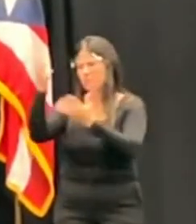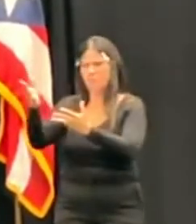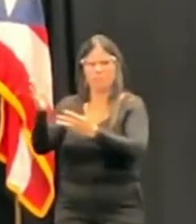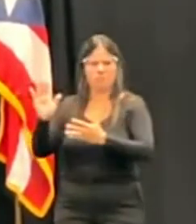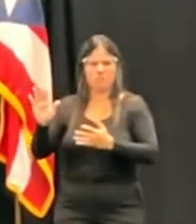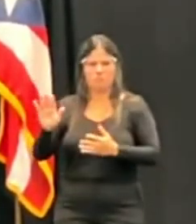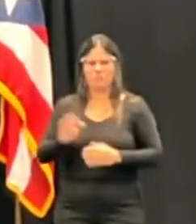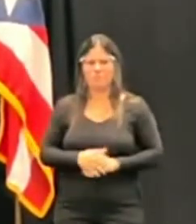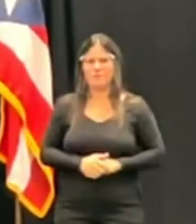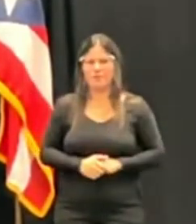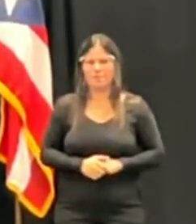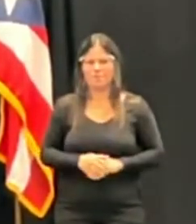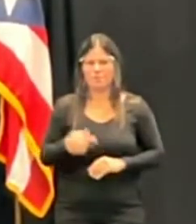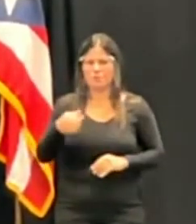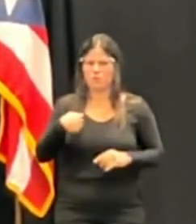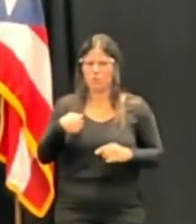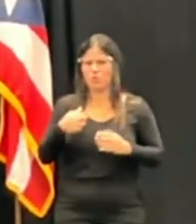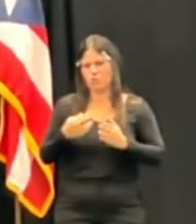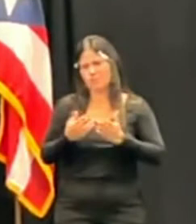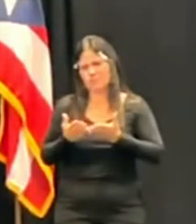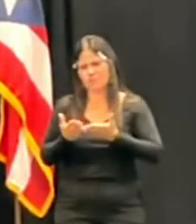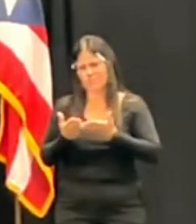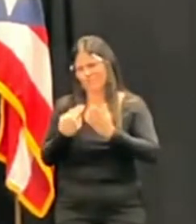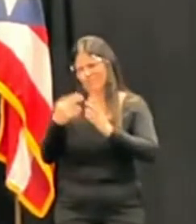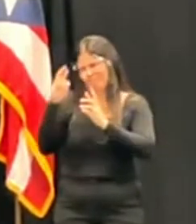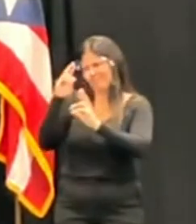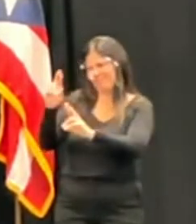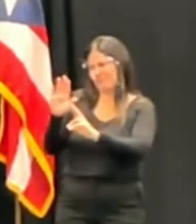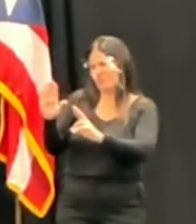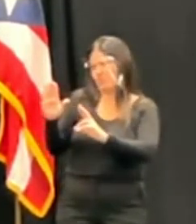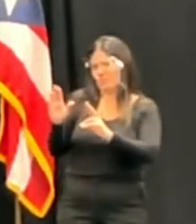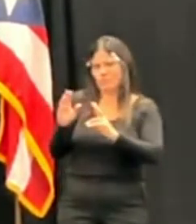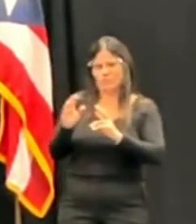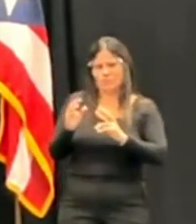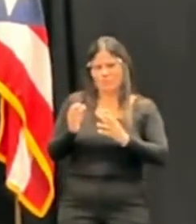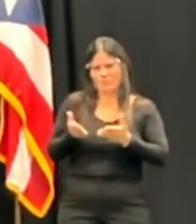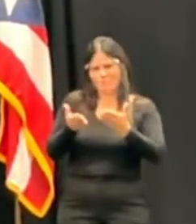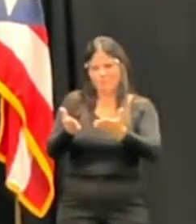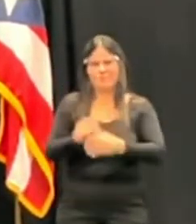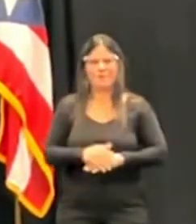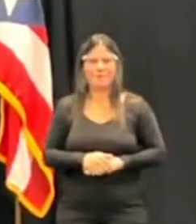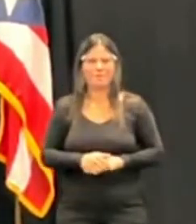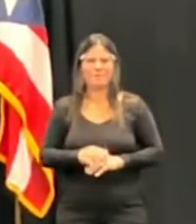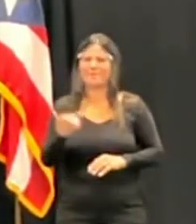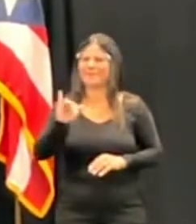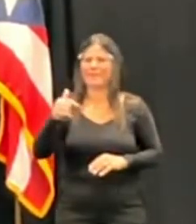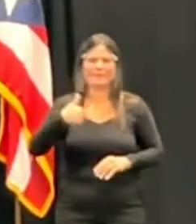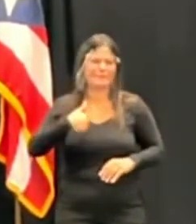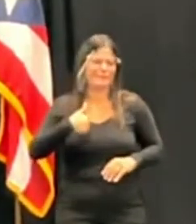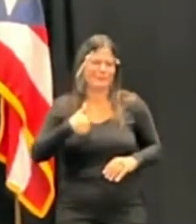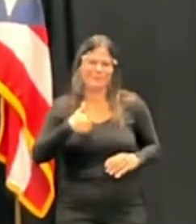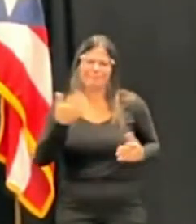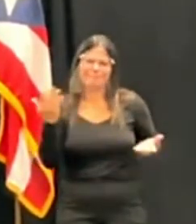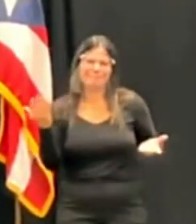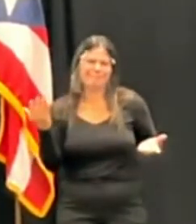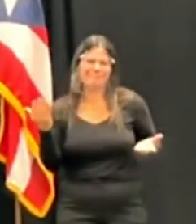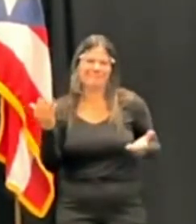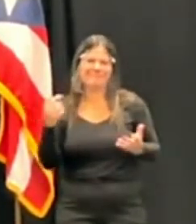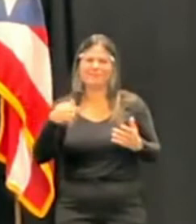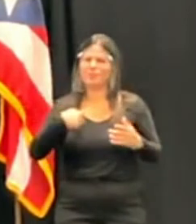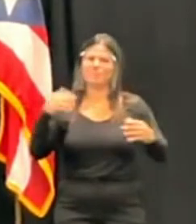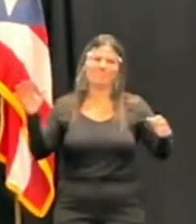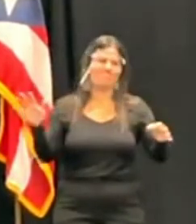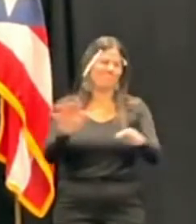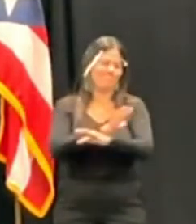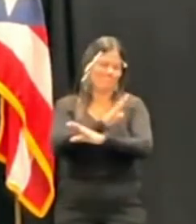notificado antes de hacer los nombramientos. Así que yo guardo entera deferencia a la Asamblea Legislativa